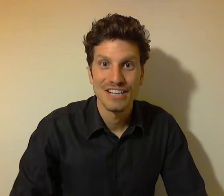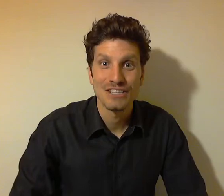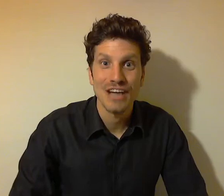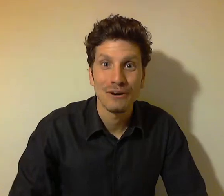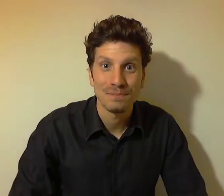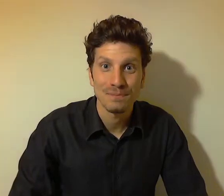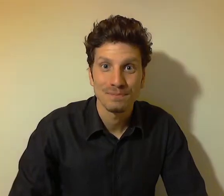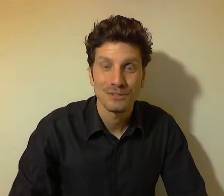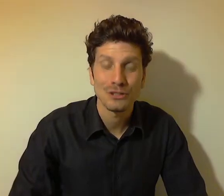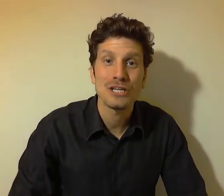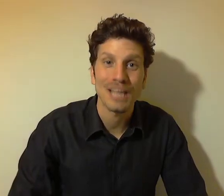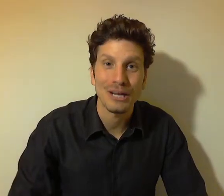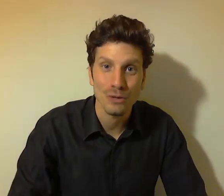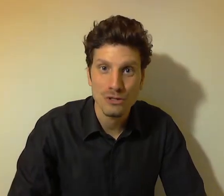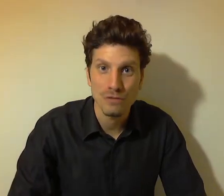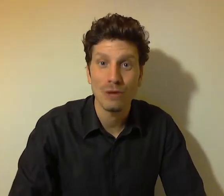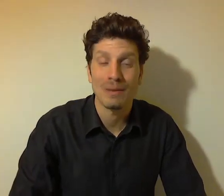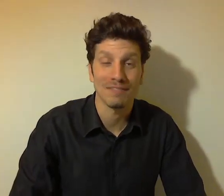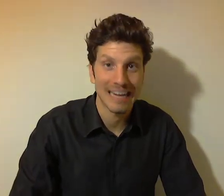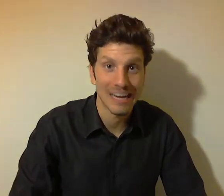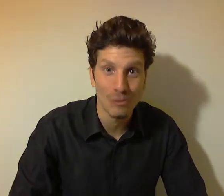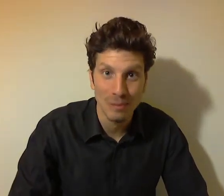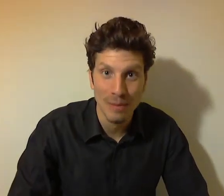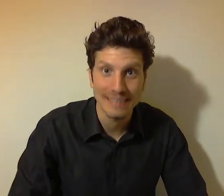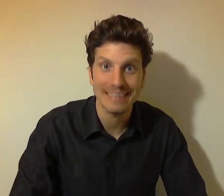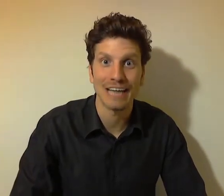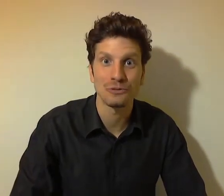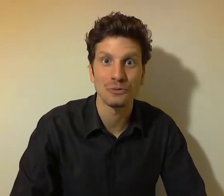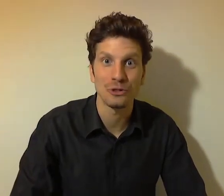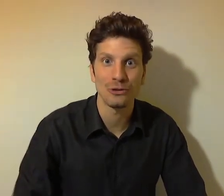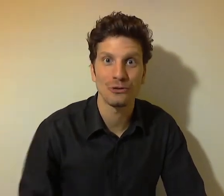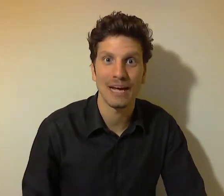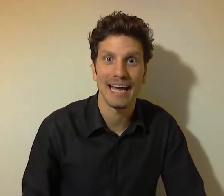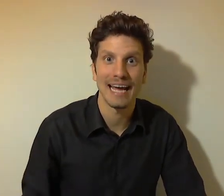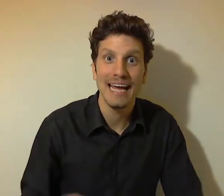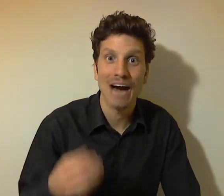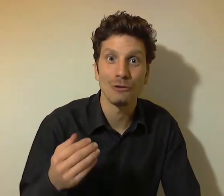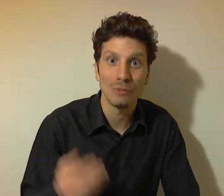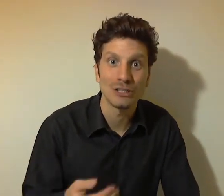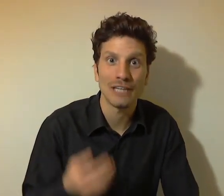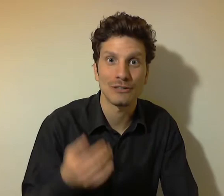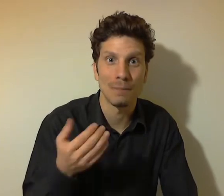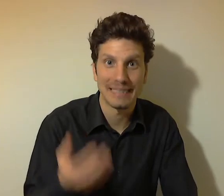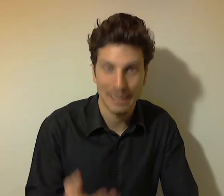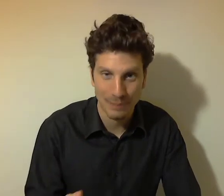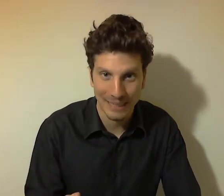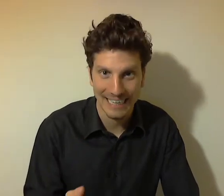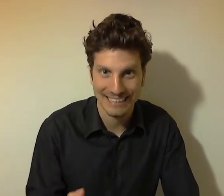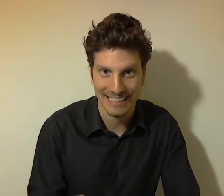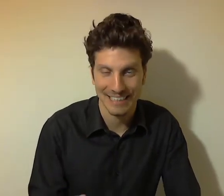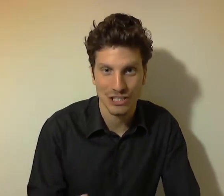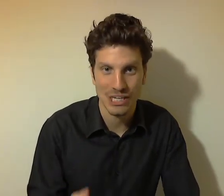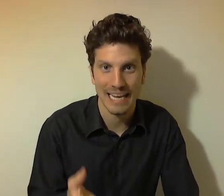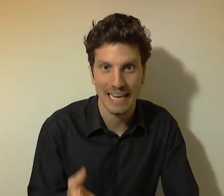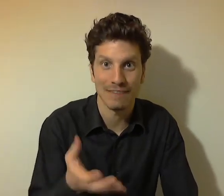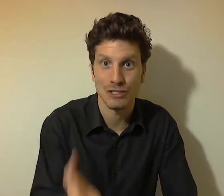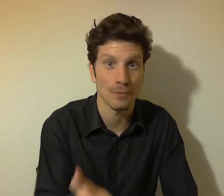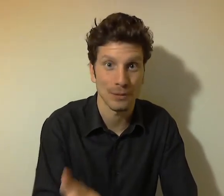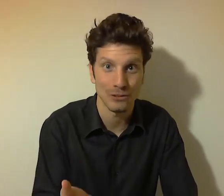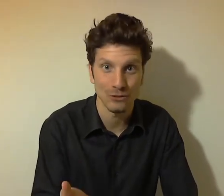Ciao, sto registrando questo video per fare i complimenti a tutti coloro che hanno cominciato a mettere in pratica le strategie che vi sto proponendo